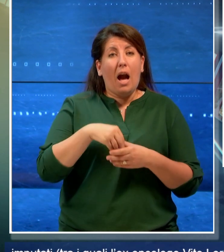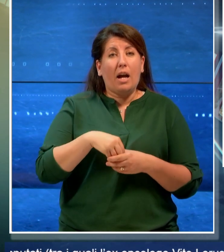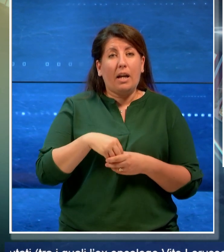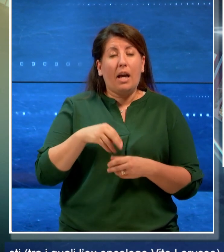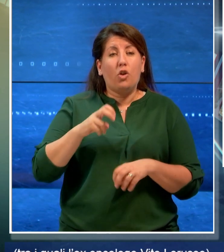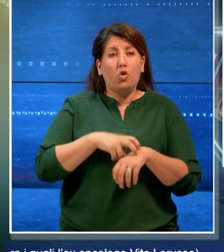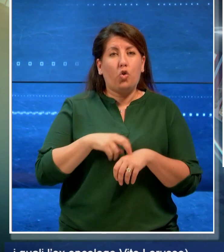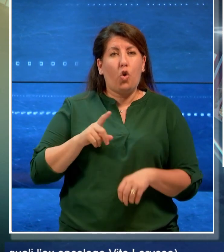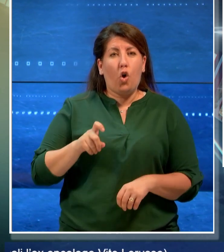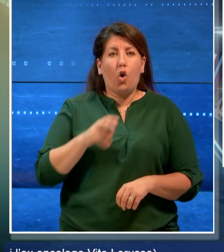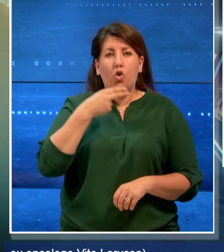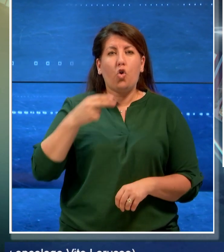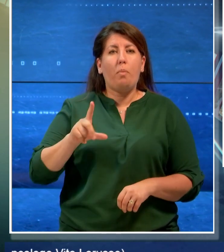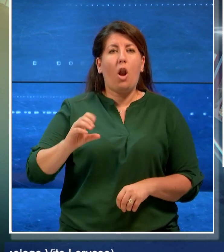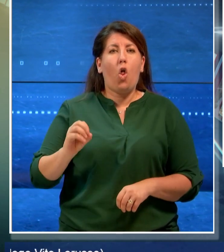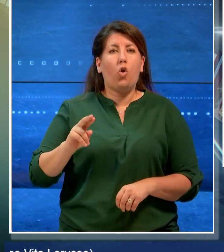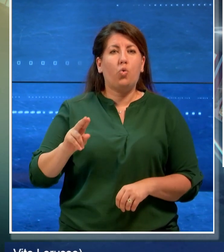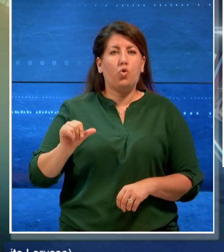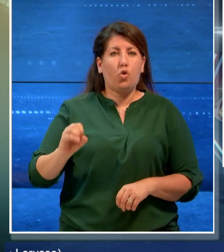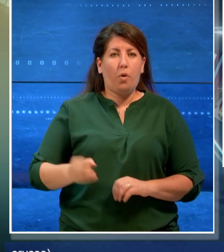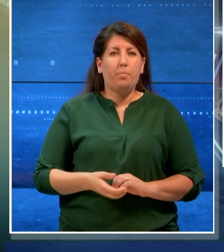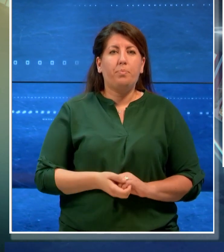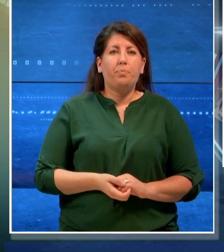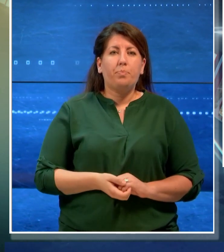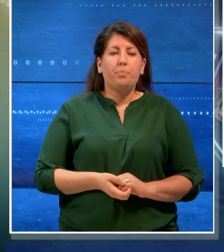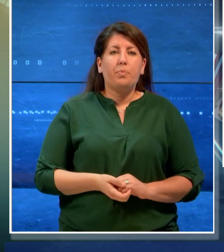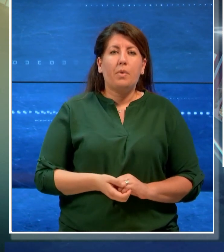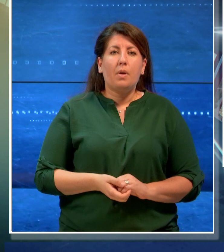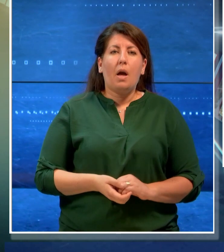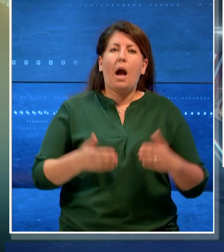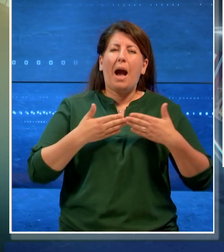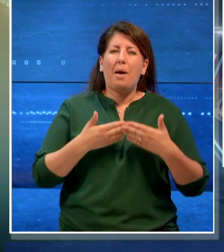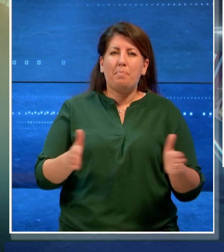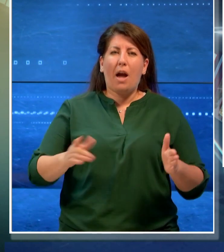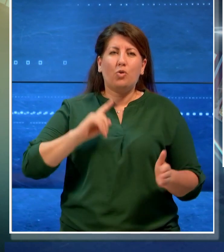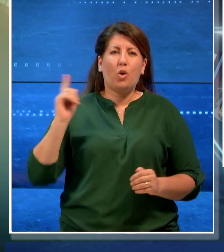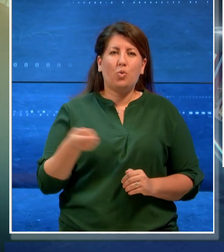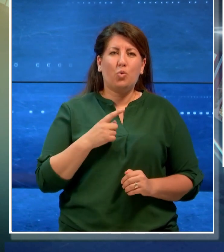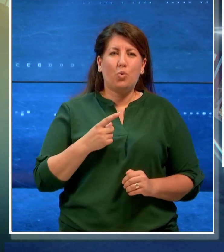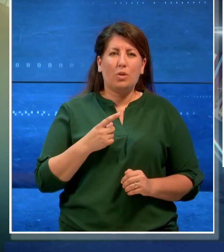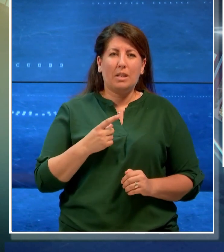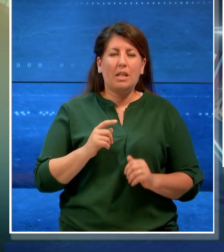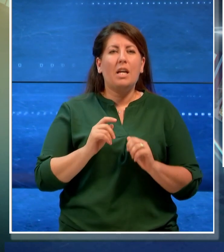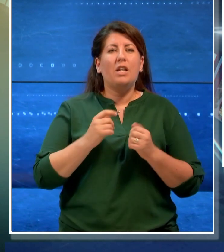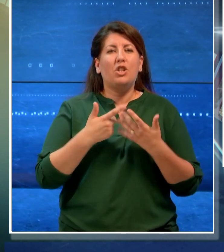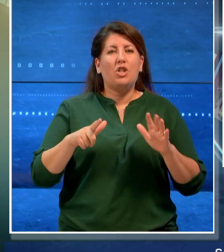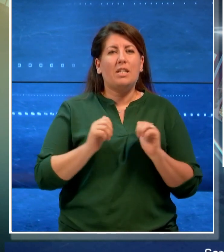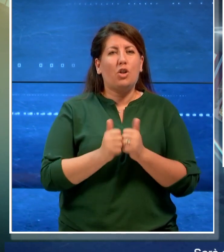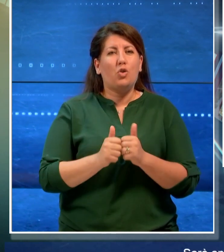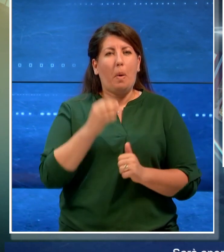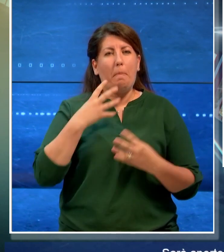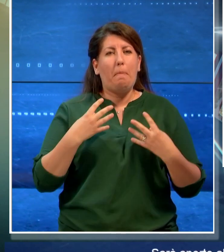Lorusso. Sarà aperto al pubblico da lunedì 17 giugno parco Bonomo